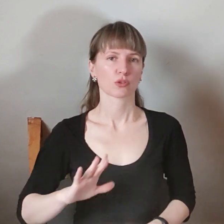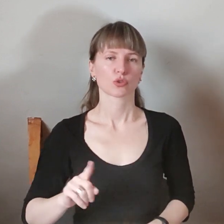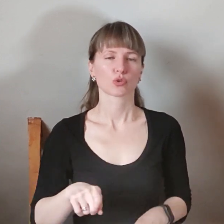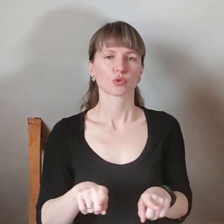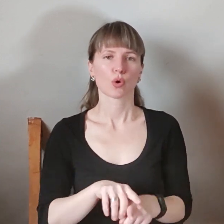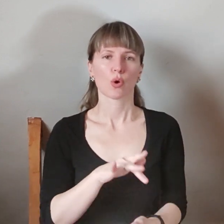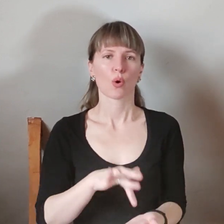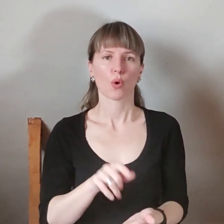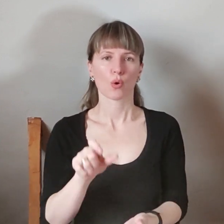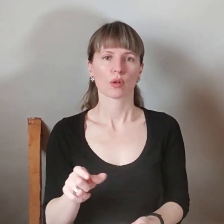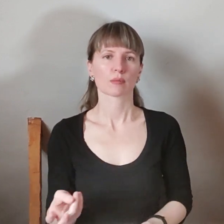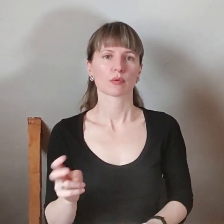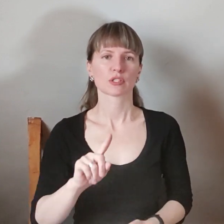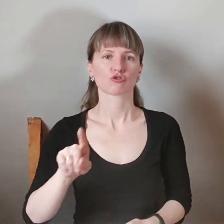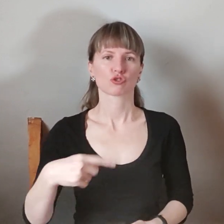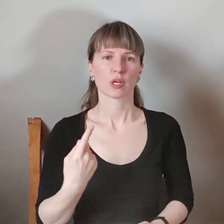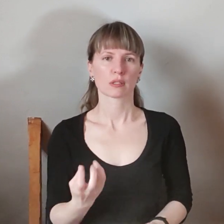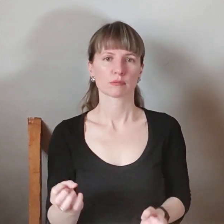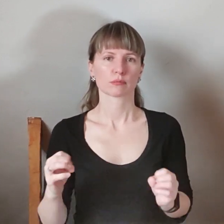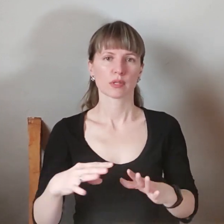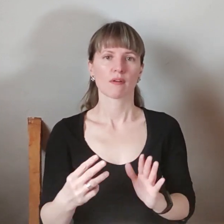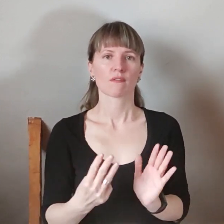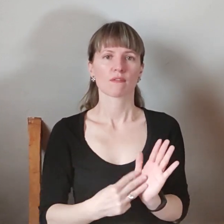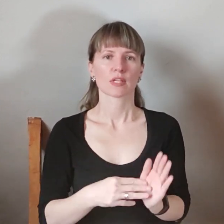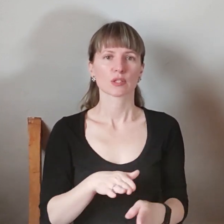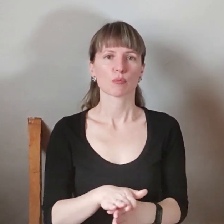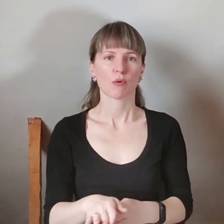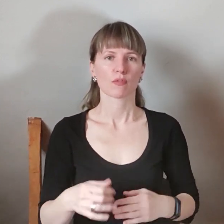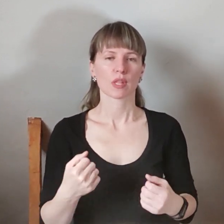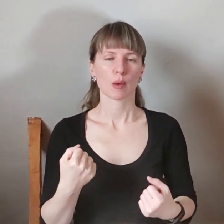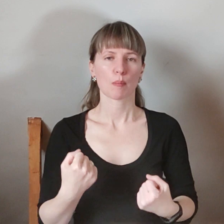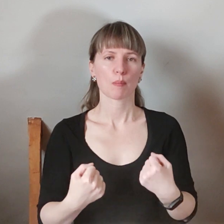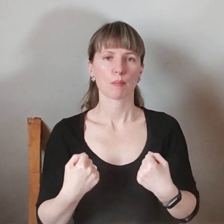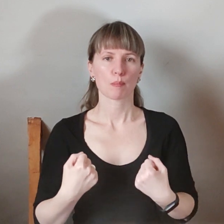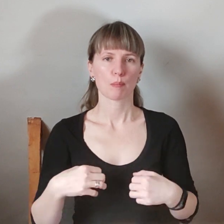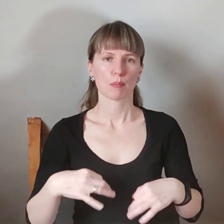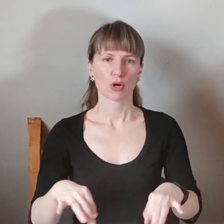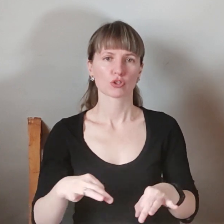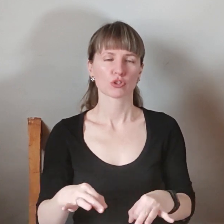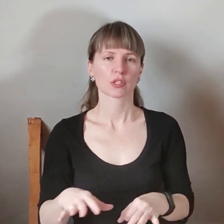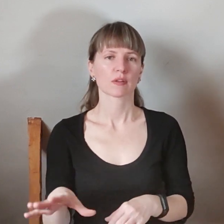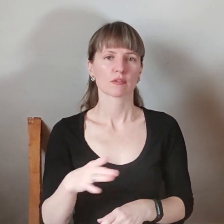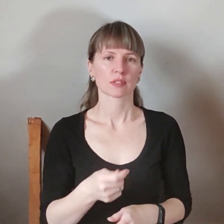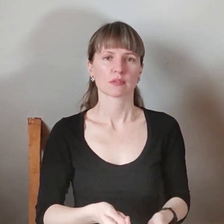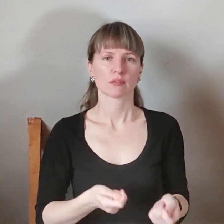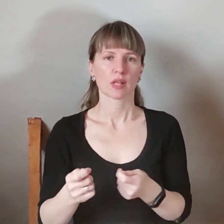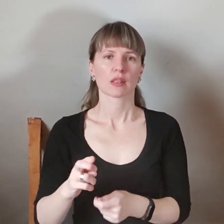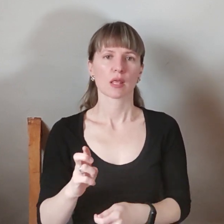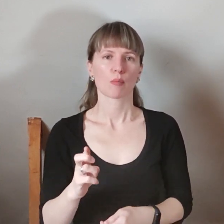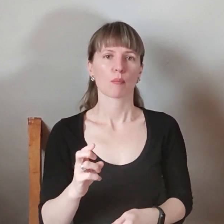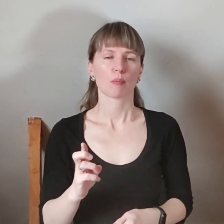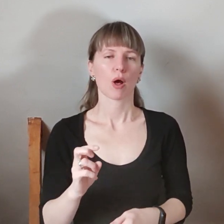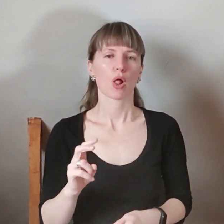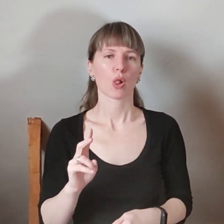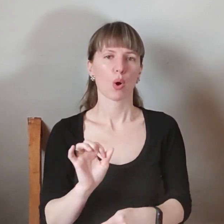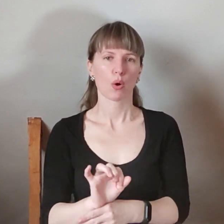відгукнуться. За годину ми зібрали вісім повних машин і відвезли на всі блокпости. І відвезли учора в п'яту лікарню.